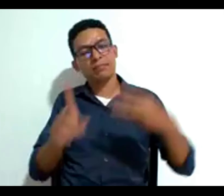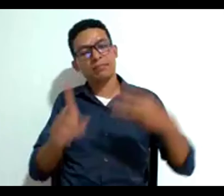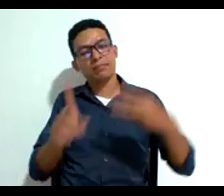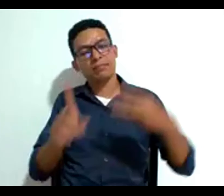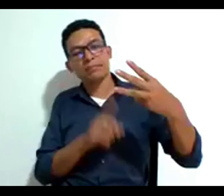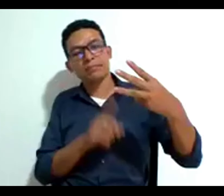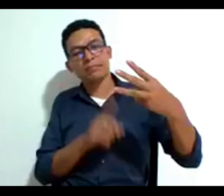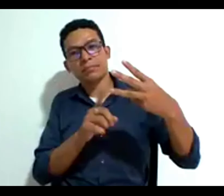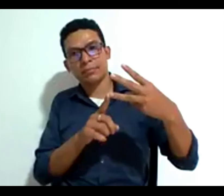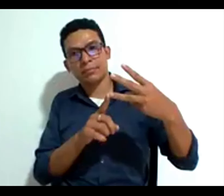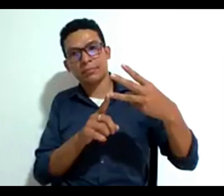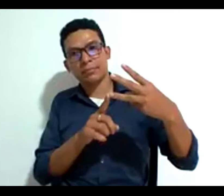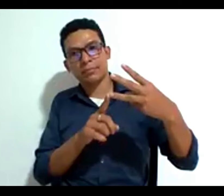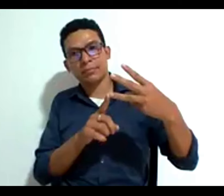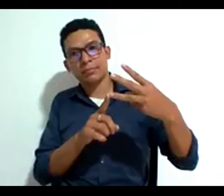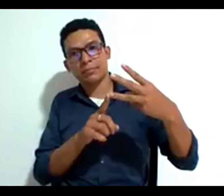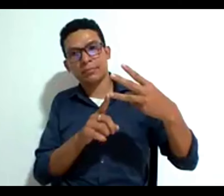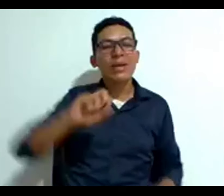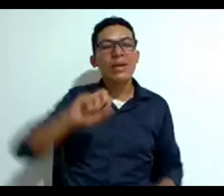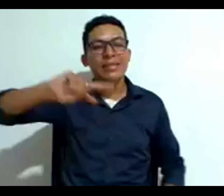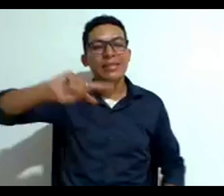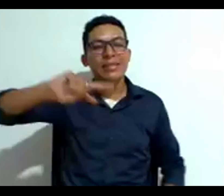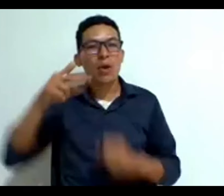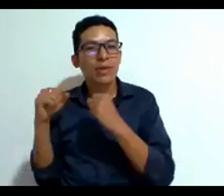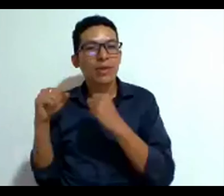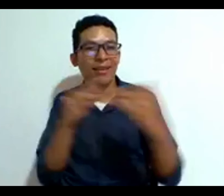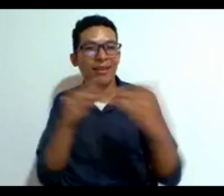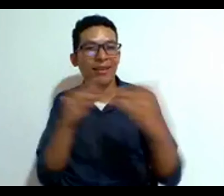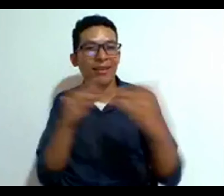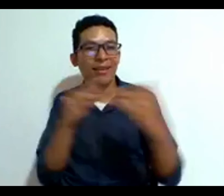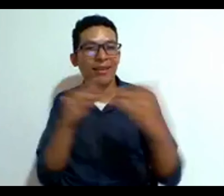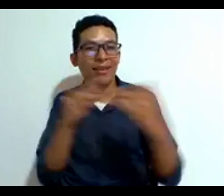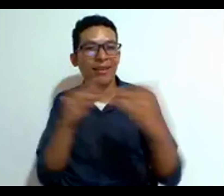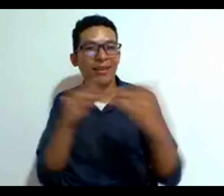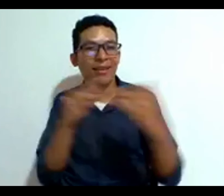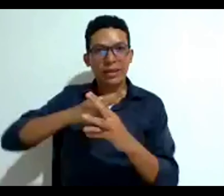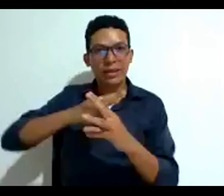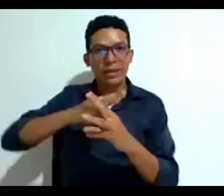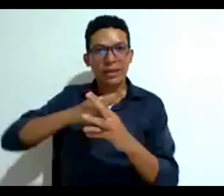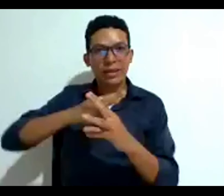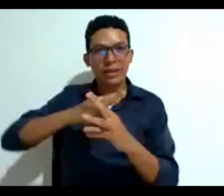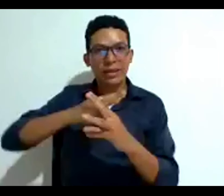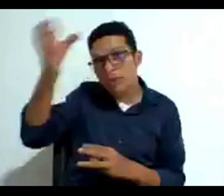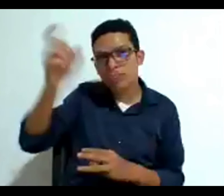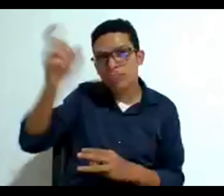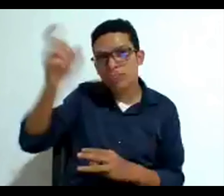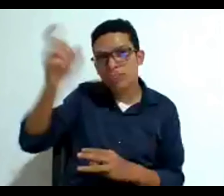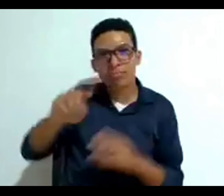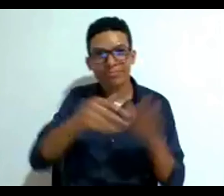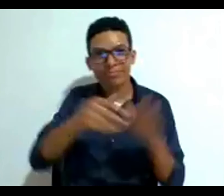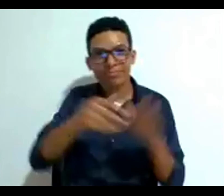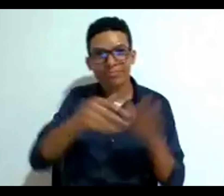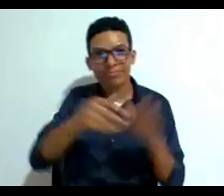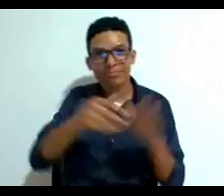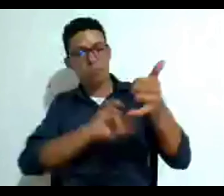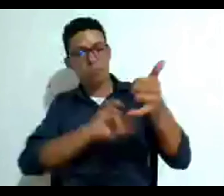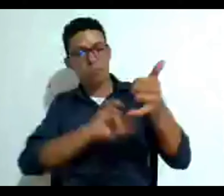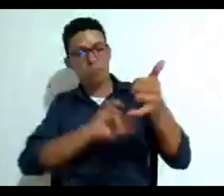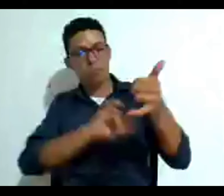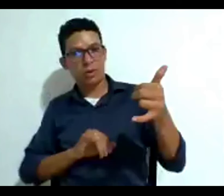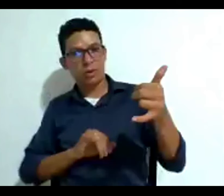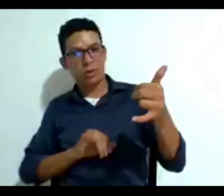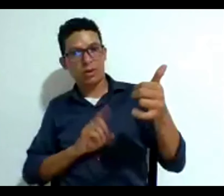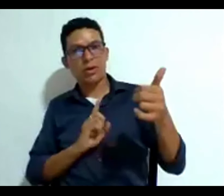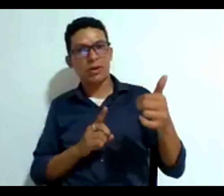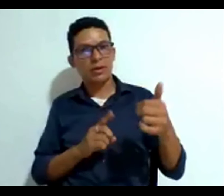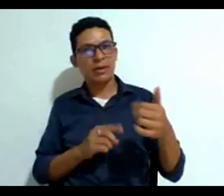de la segunda guerra mundial aparece una concepción de la muerte en donde la autonomía empieza a